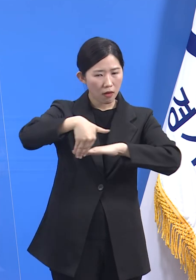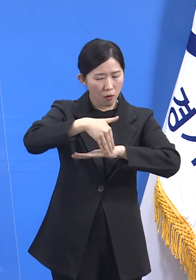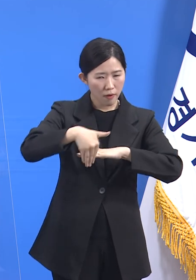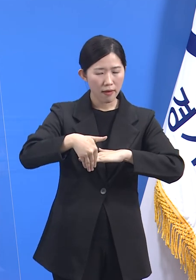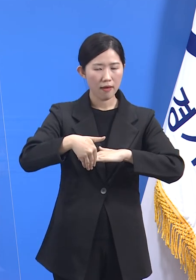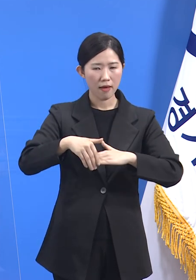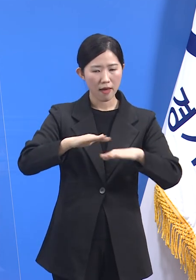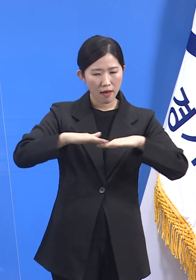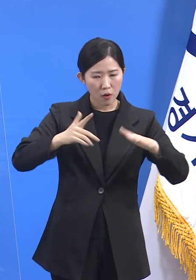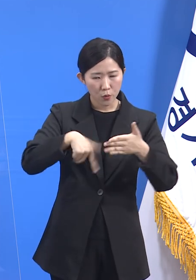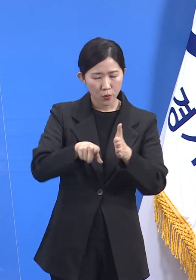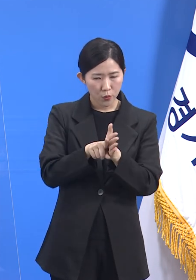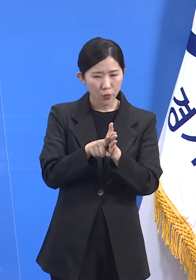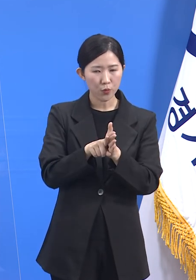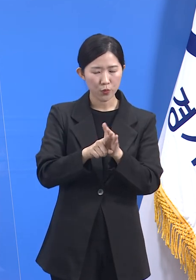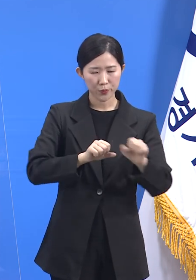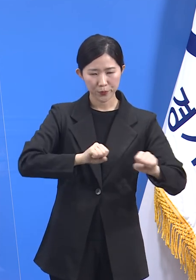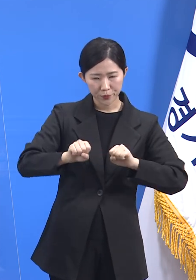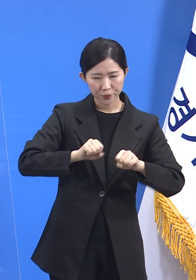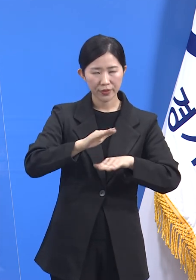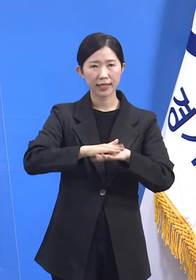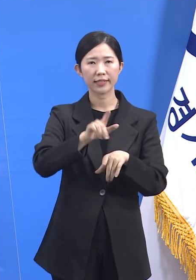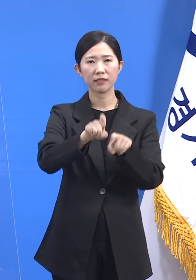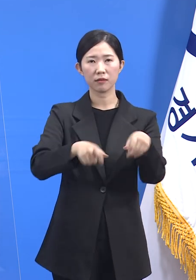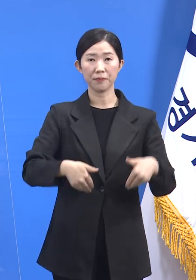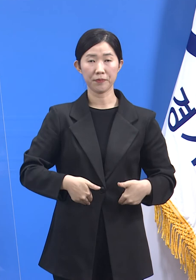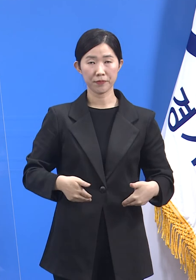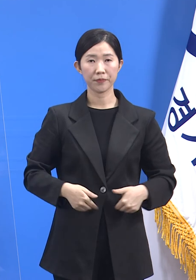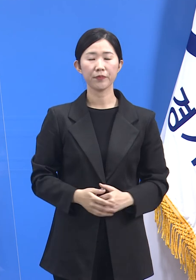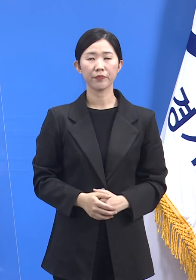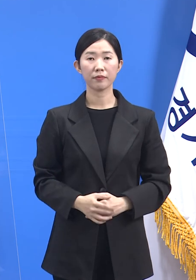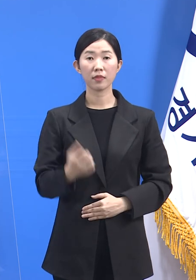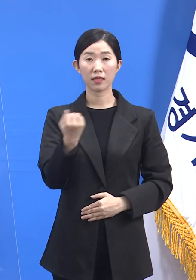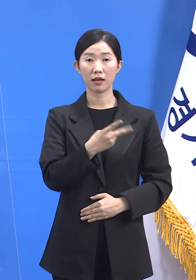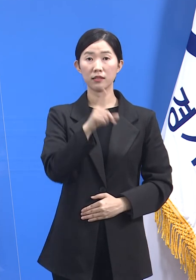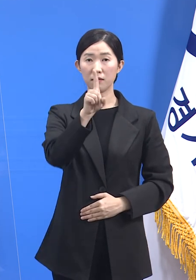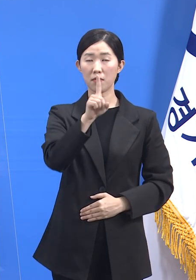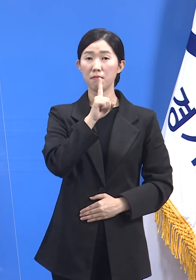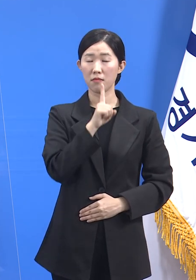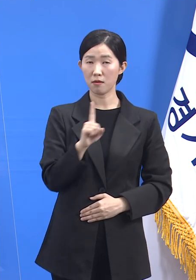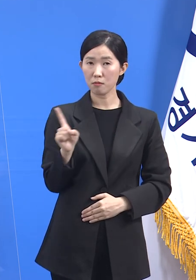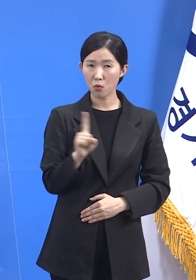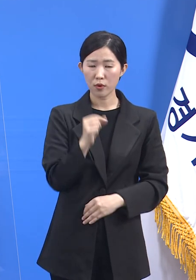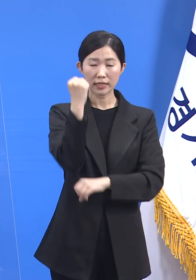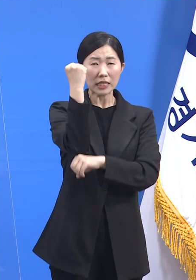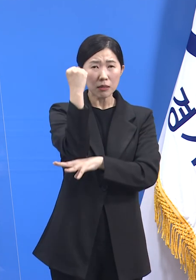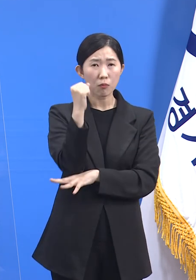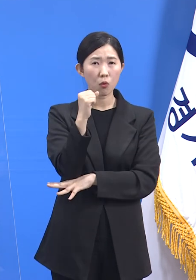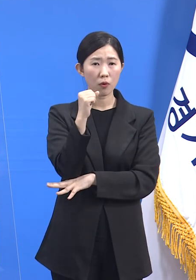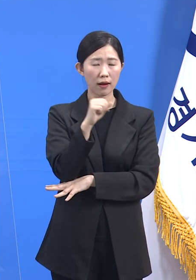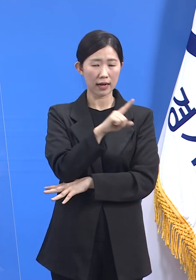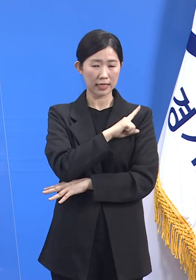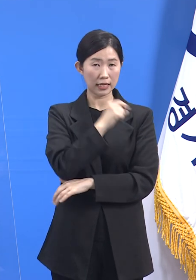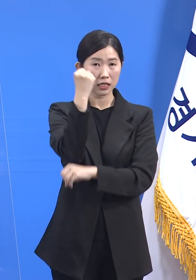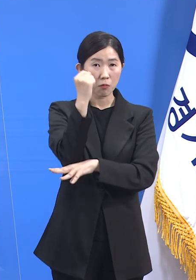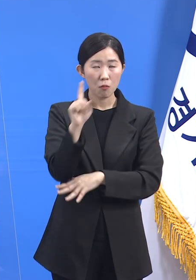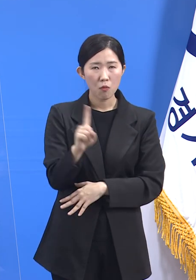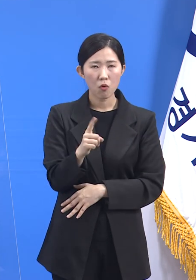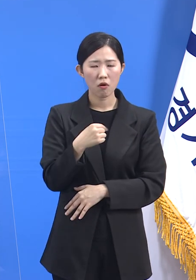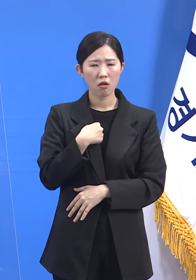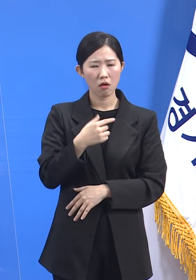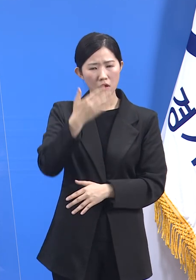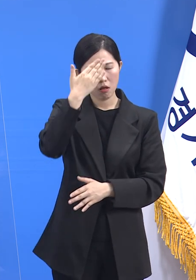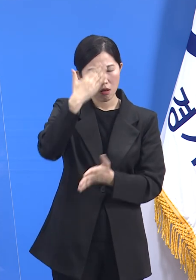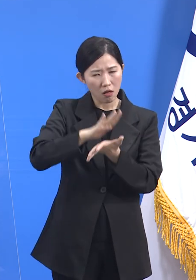실천해야 합니다. 다시 한번 말씀드리지만 그 기본은 증상이 있는 사람을 조기에 발견하는 것입니다.